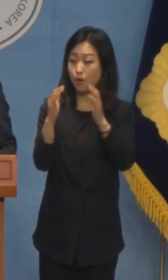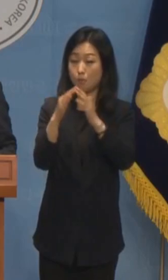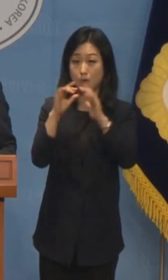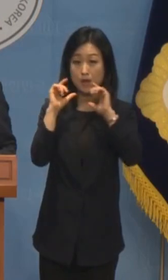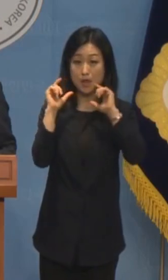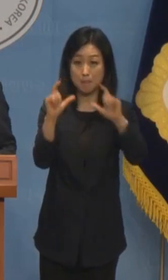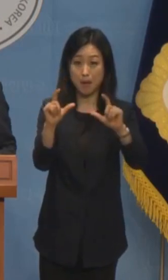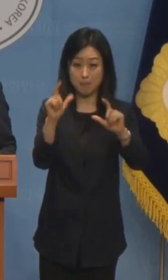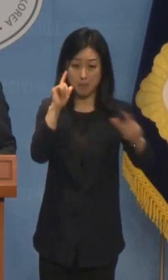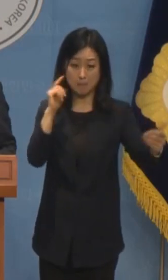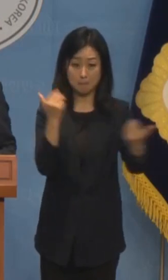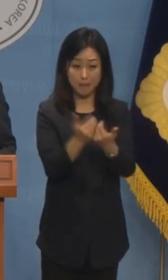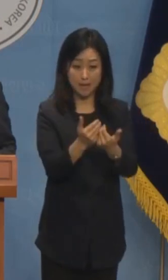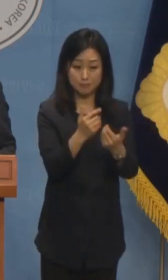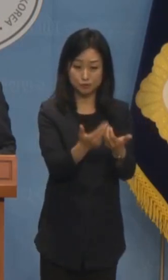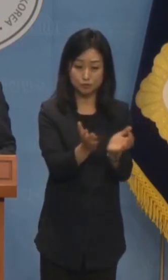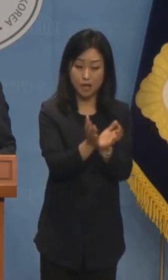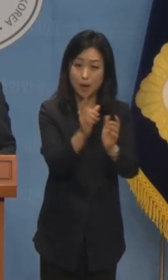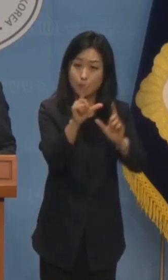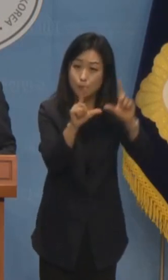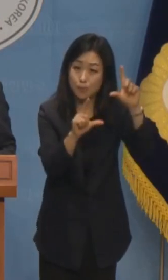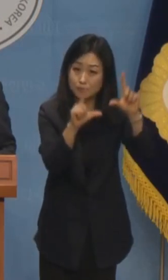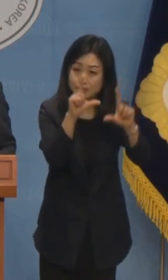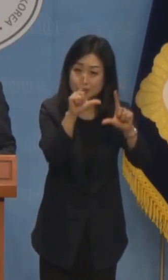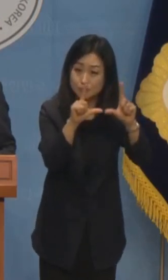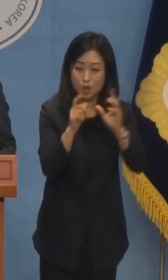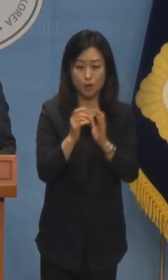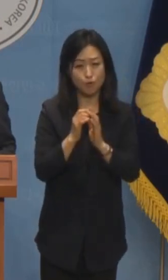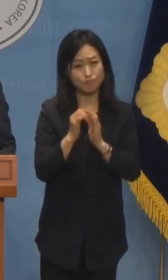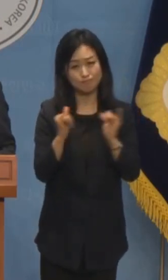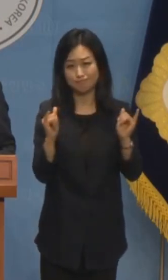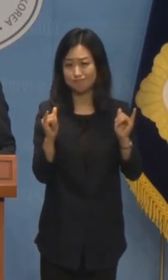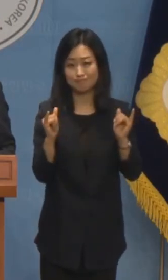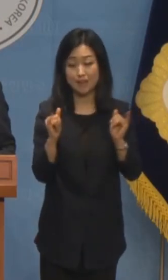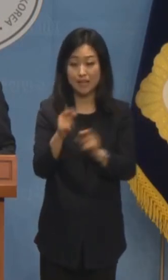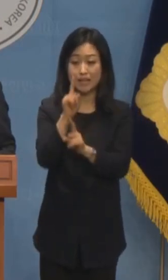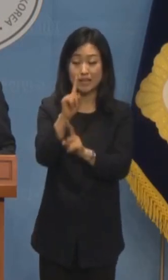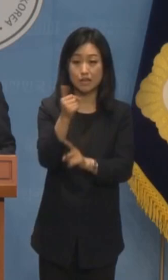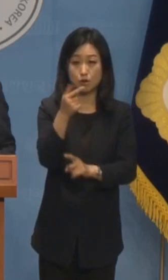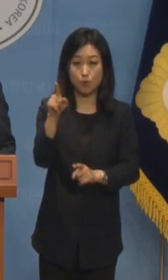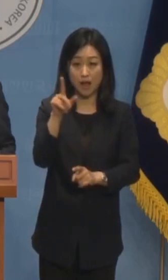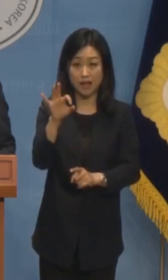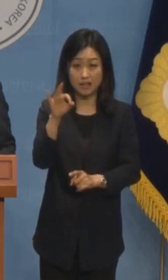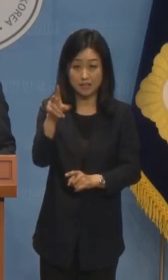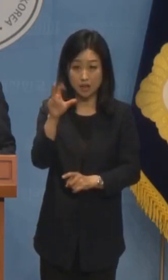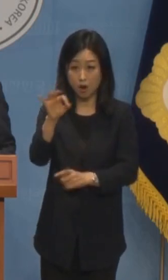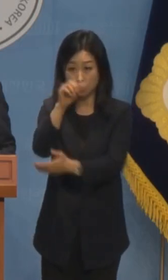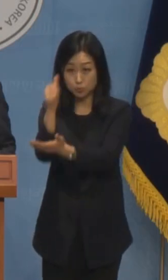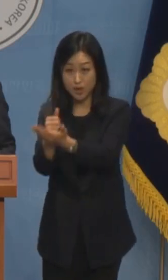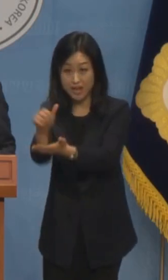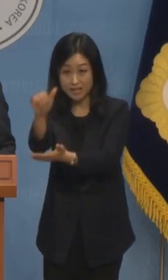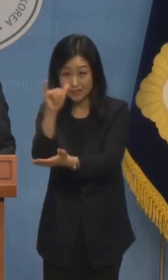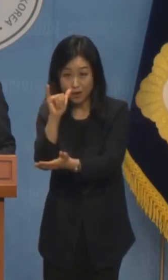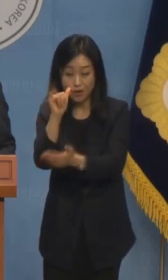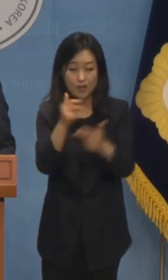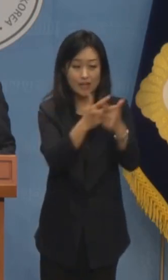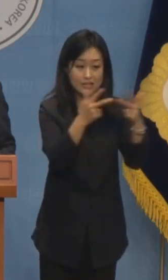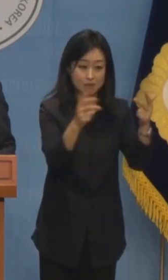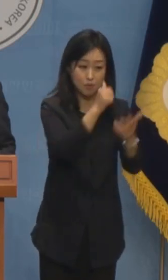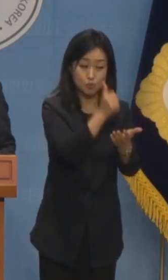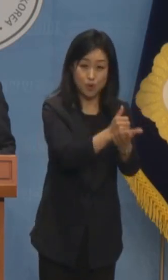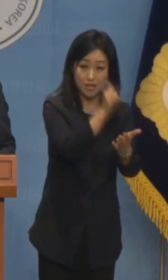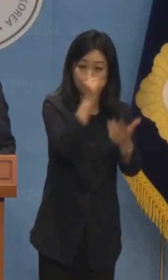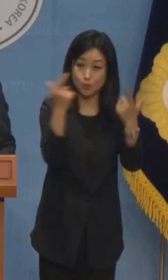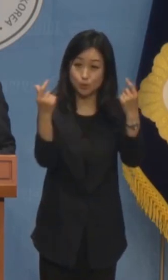부정하는 논평을 하는 민주당의 모습은 국민들께 이화영의 유죄는 곧 이재명 대표의 유죄라던 말을